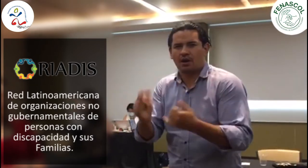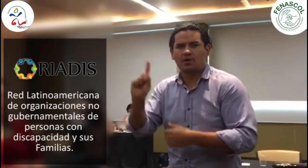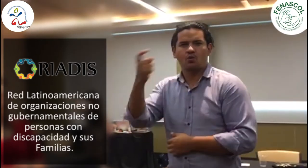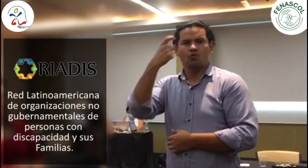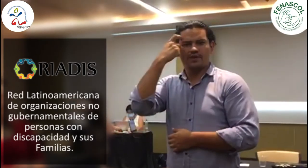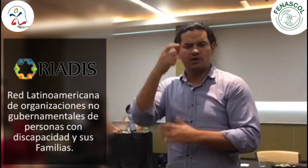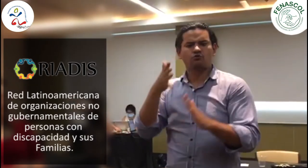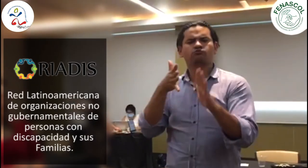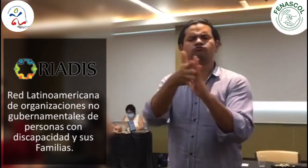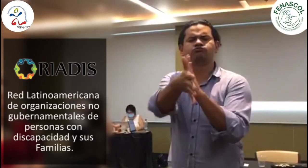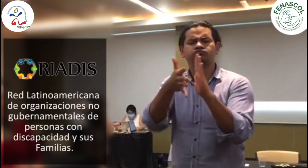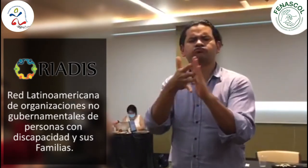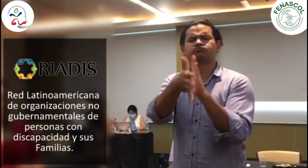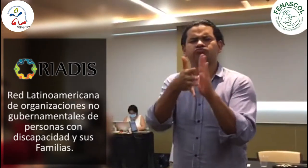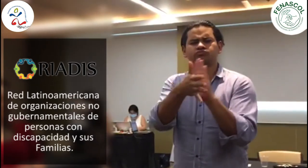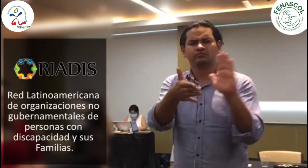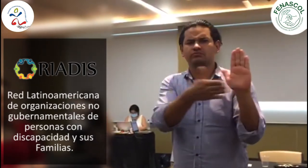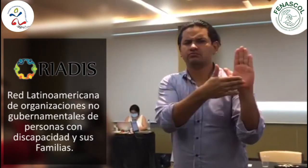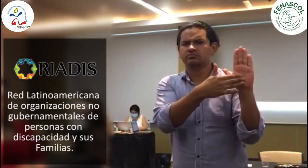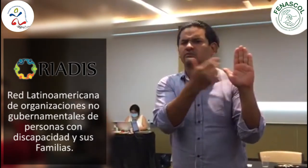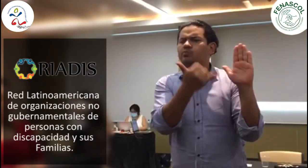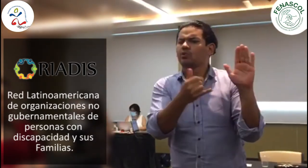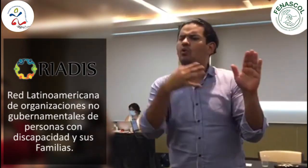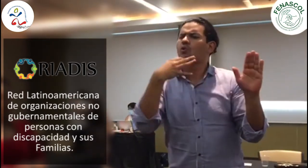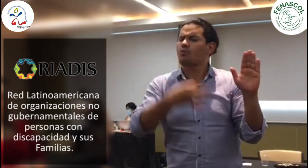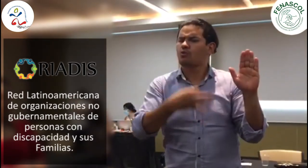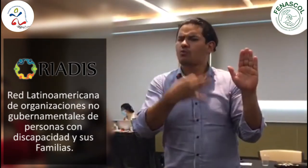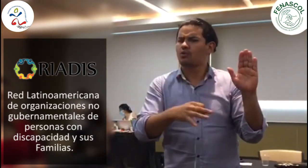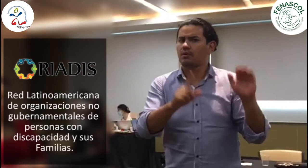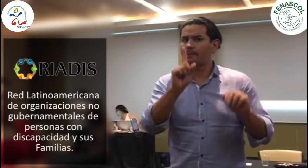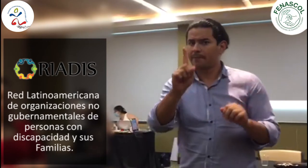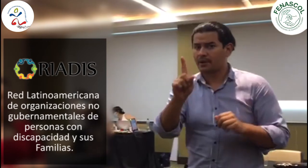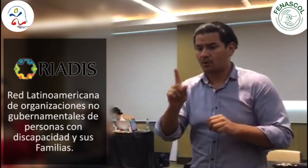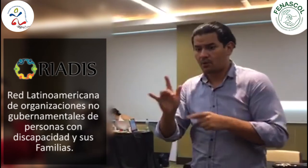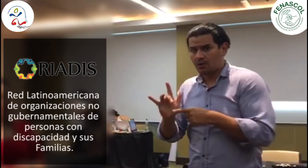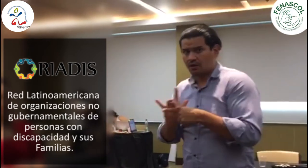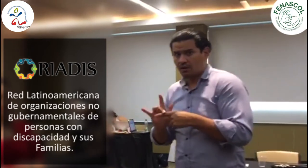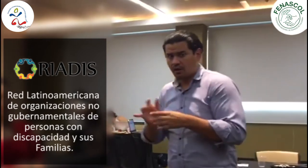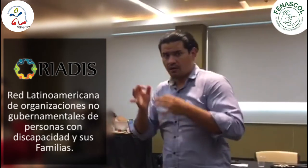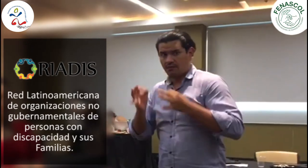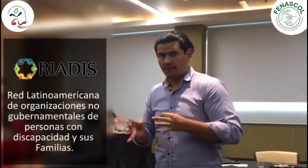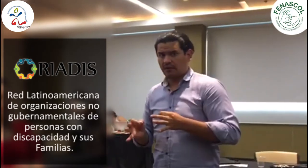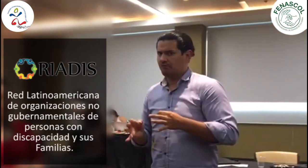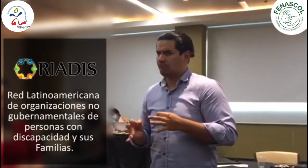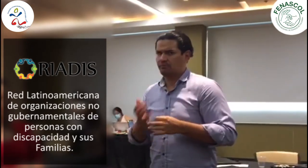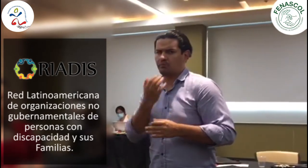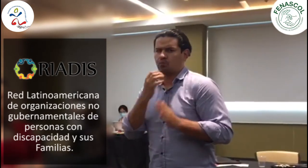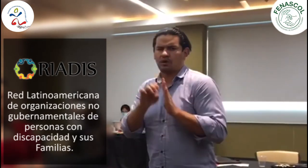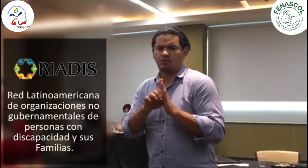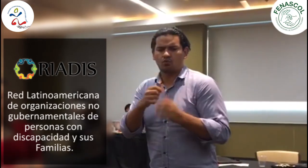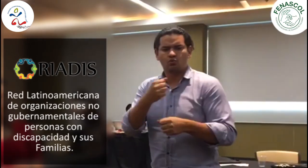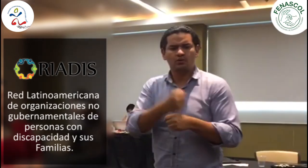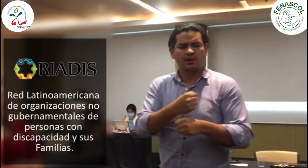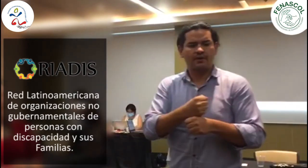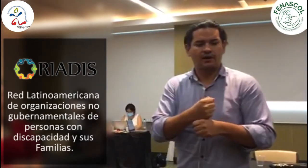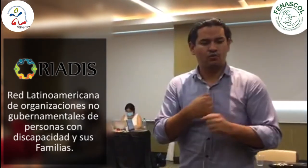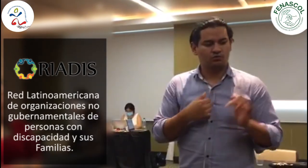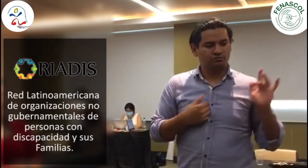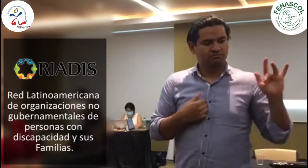estos temas y si realmente están cumpliendo con sus planes para las personas con discapacidad. Por ejemplo, ¿estamos accediendo a las